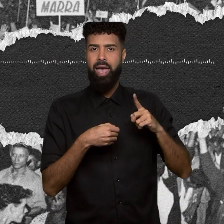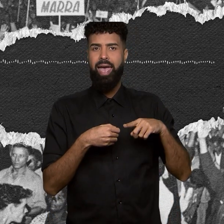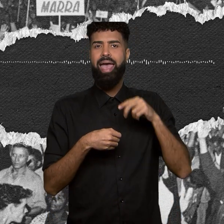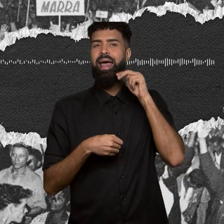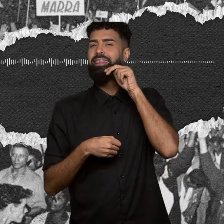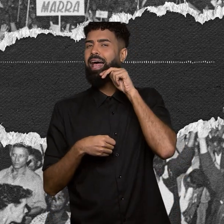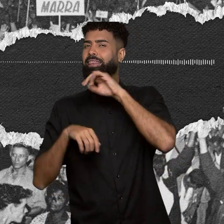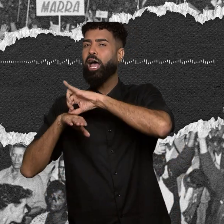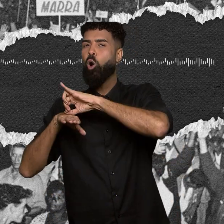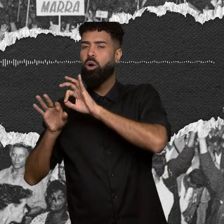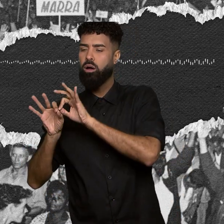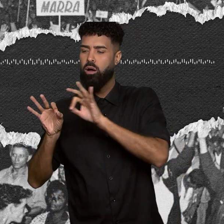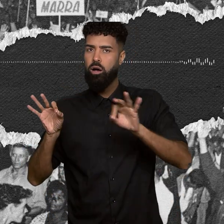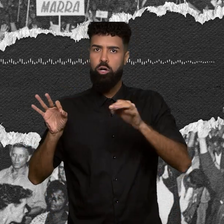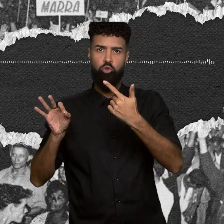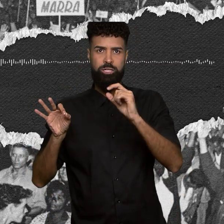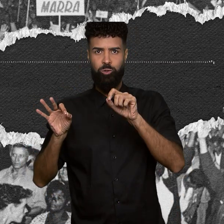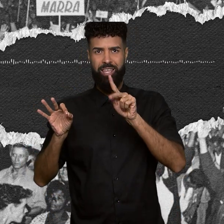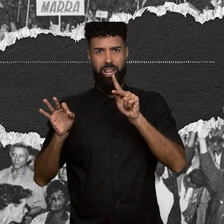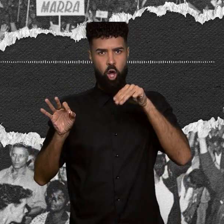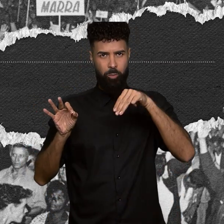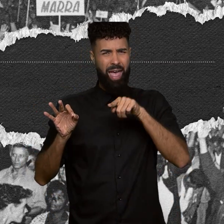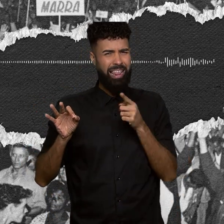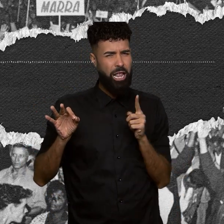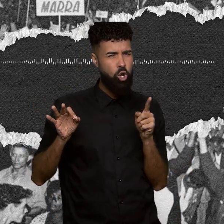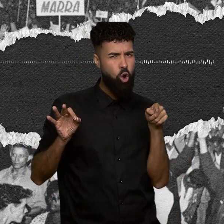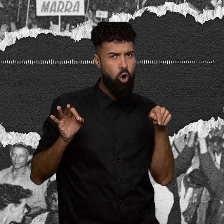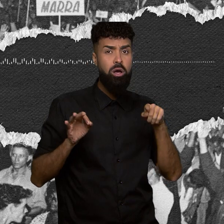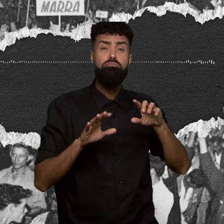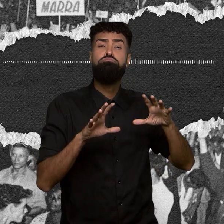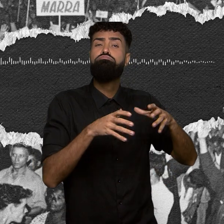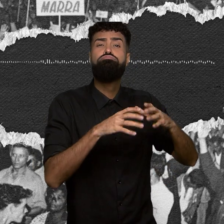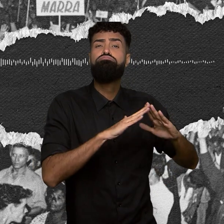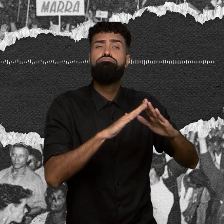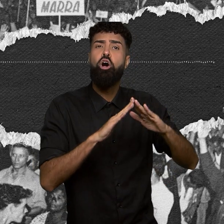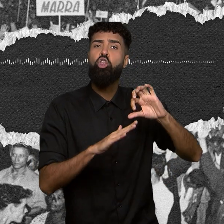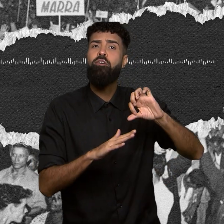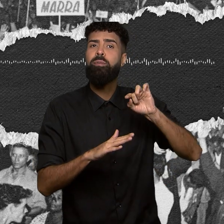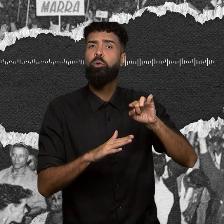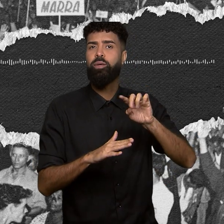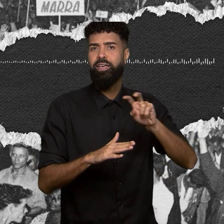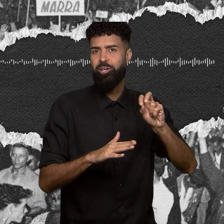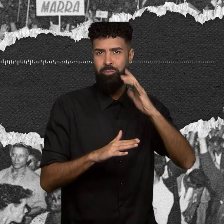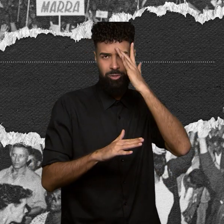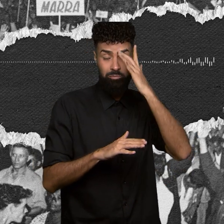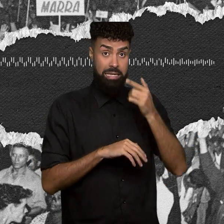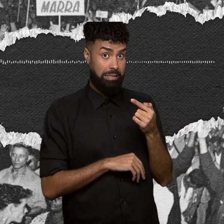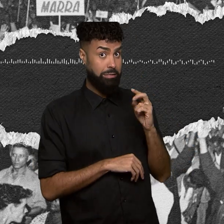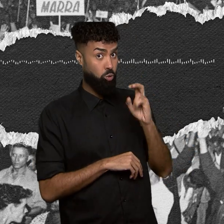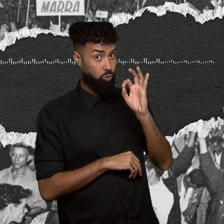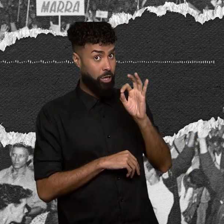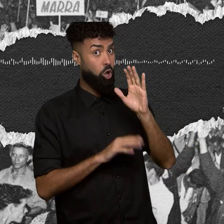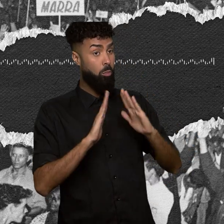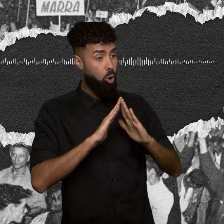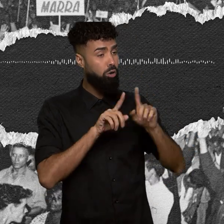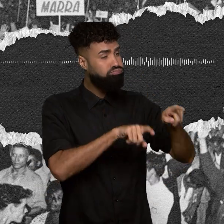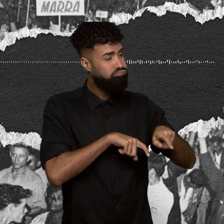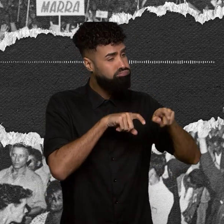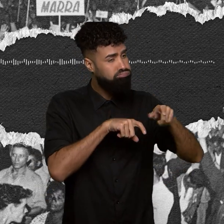no interior do Rio Grande do Norte, tinha 9.500 habitantes, 75% deles vivendo em área rural e mais ou menos a mesma